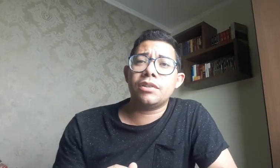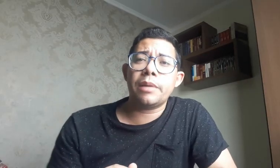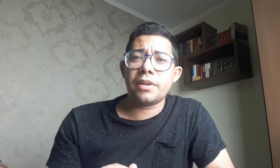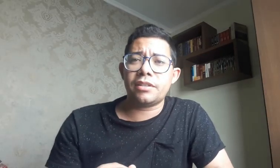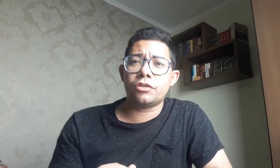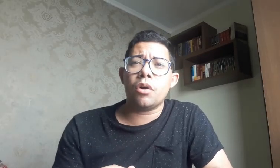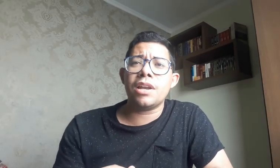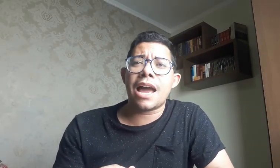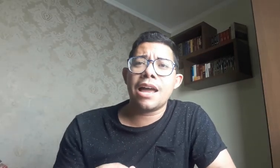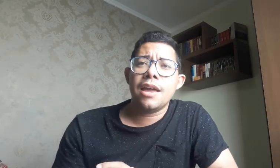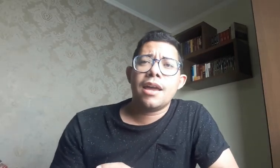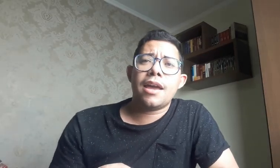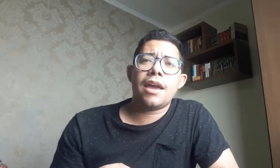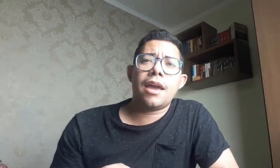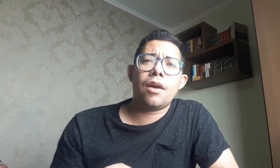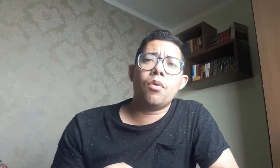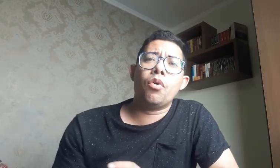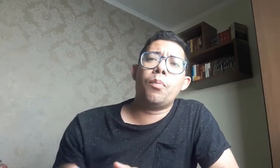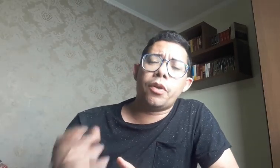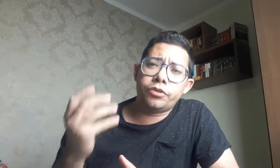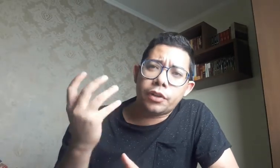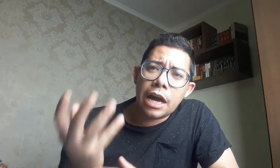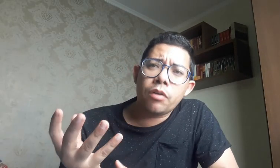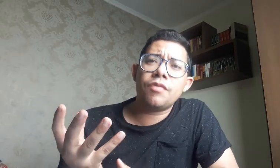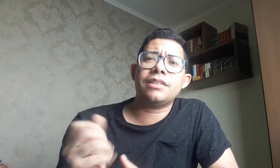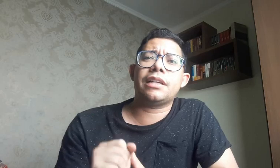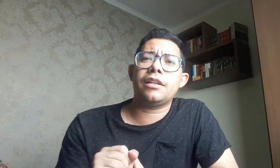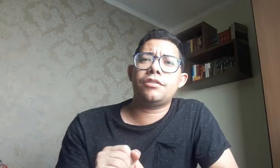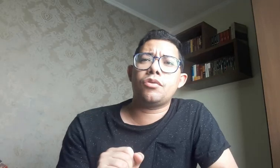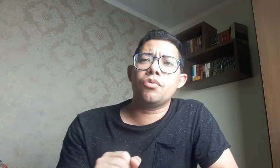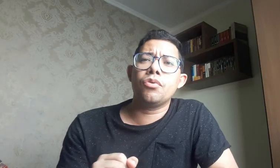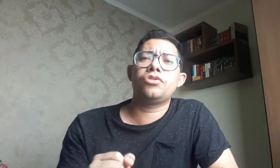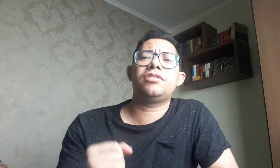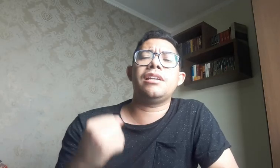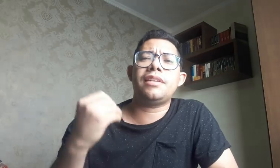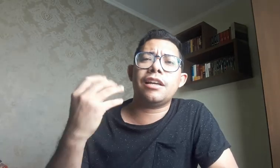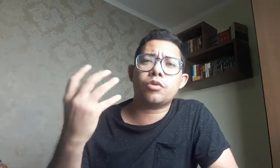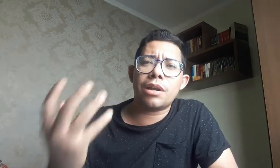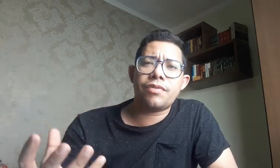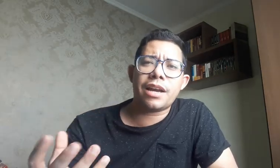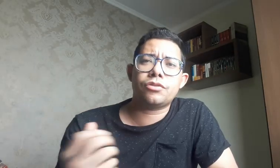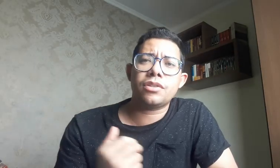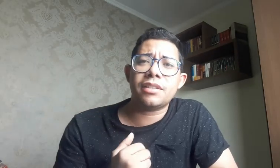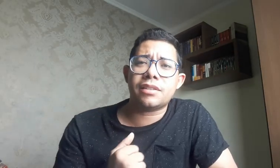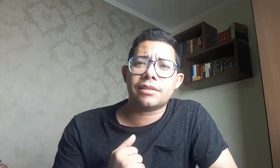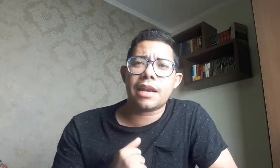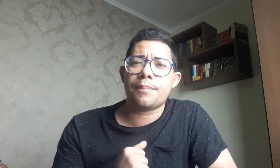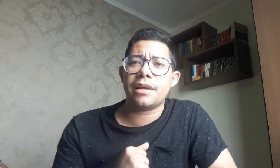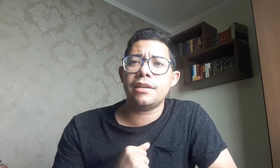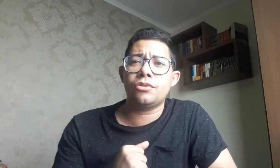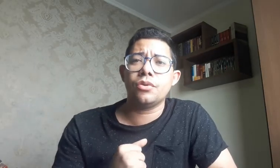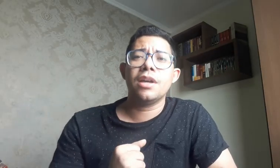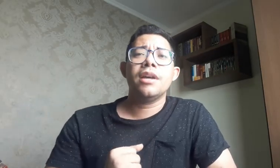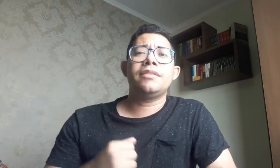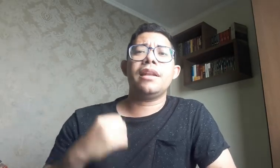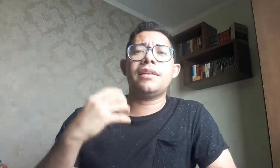você precisa só olhar o profissional que vai estar dando esse curso, se ele tem as qualificações necessárias para isso, se ele tem